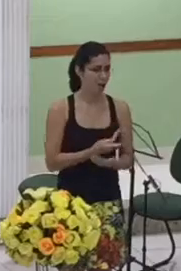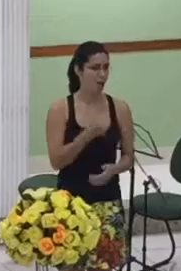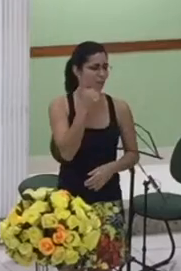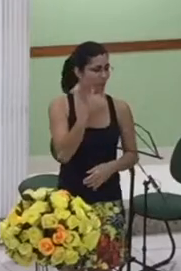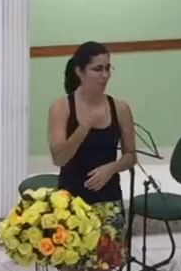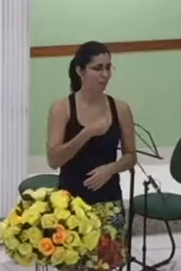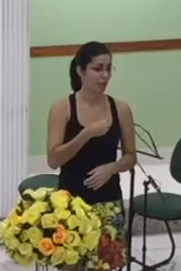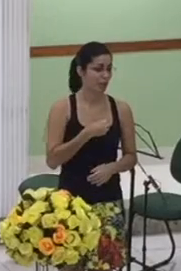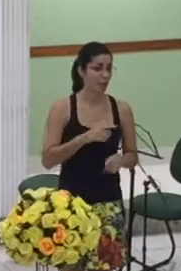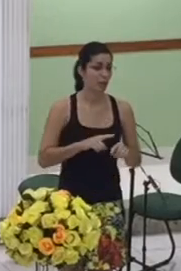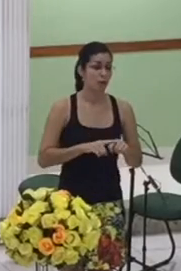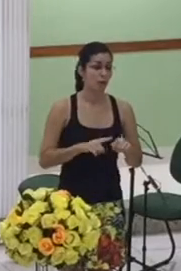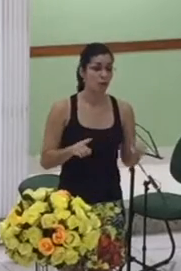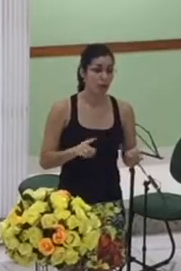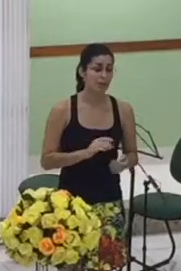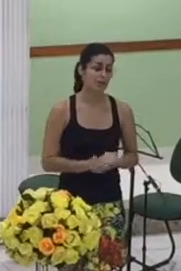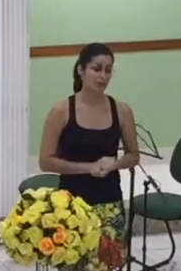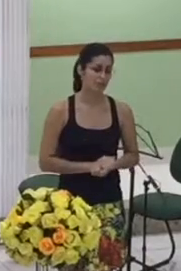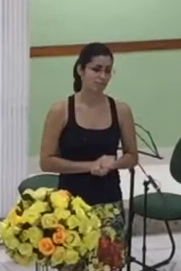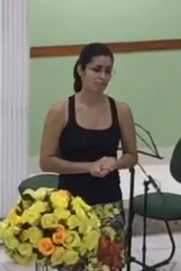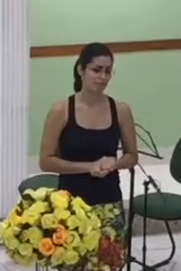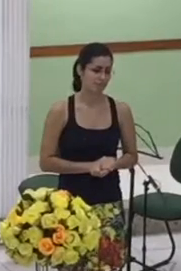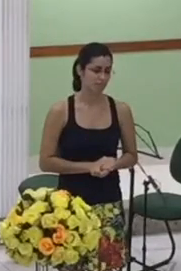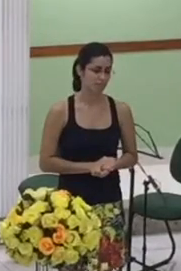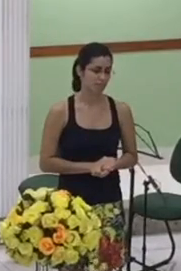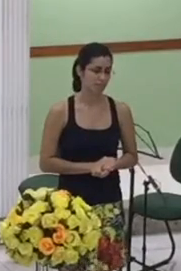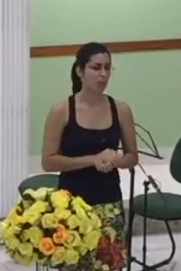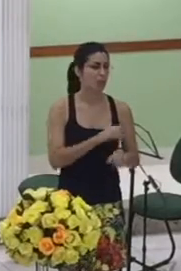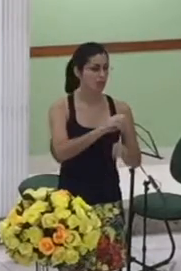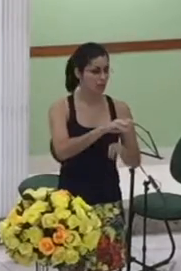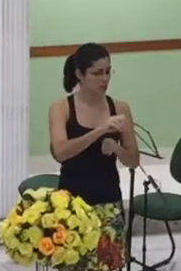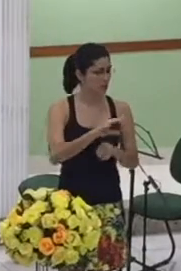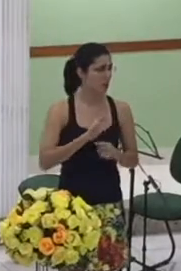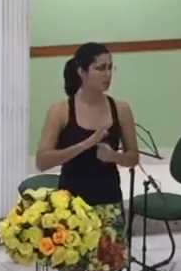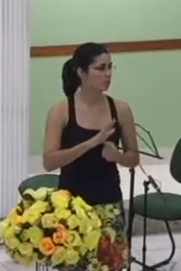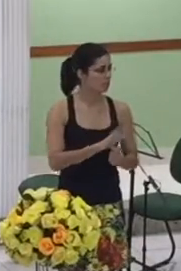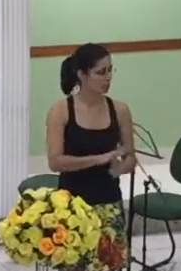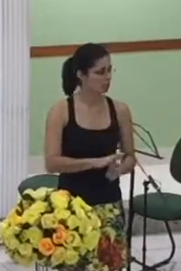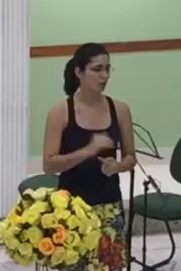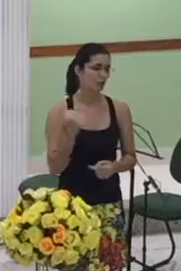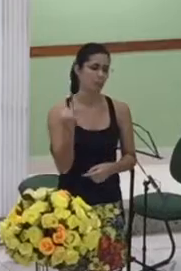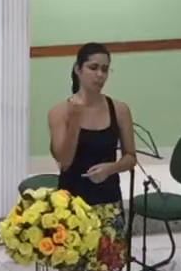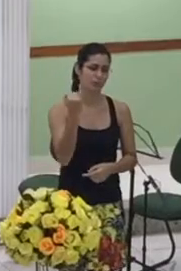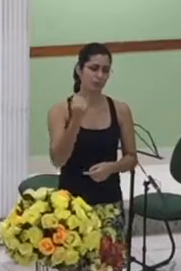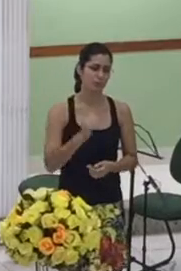dignidade nos ensinaram a respeito da sabedoria a respeito da misericórdia de Deus